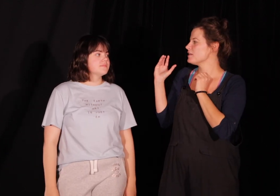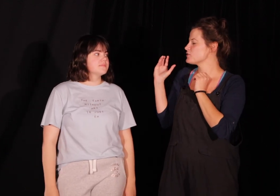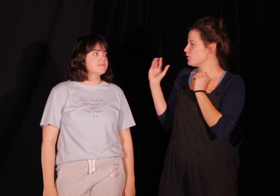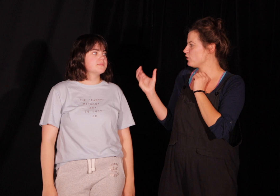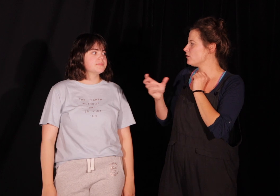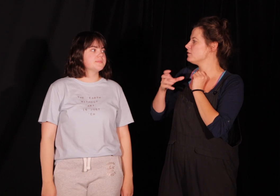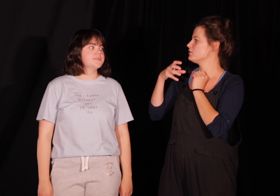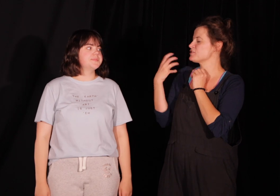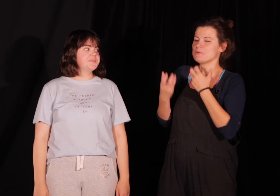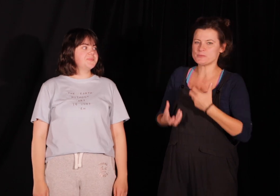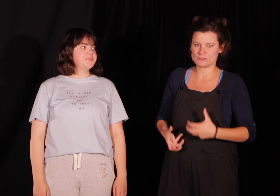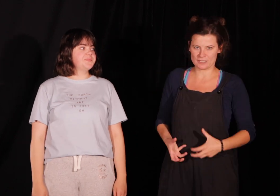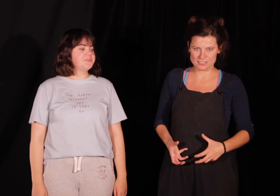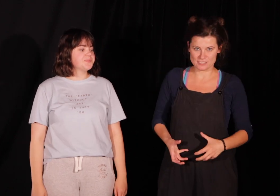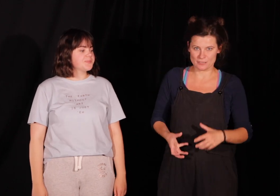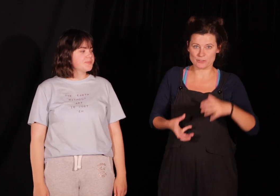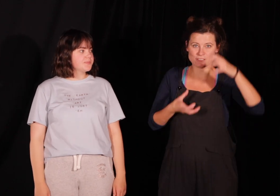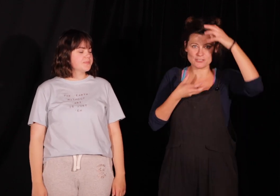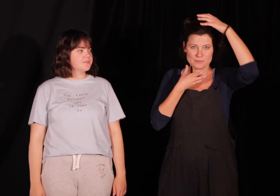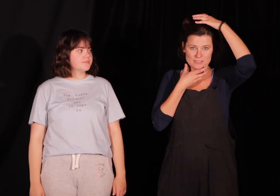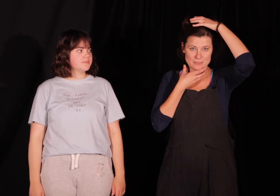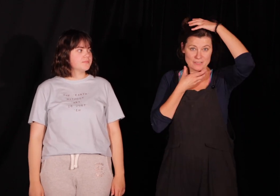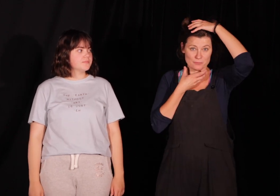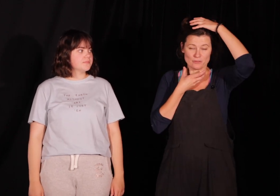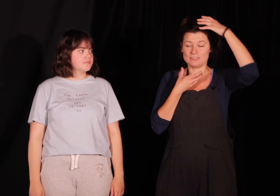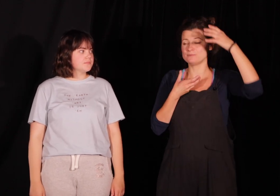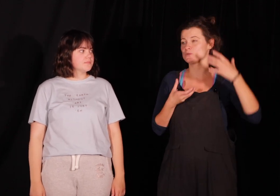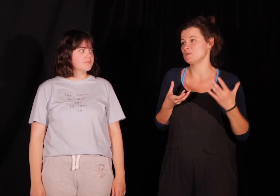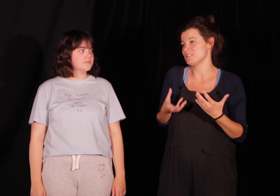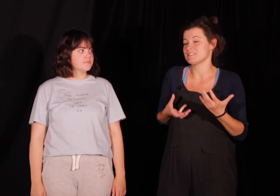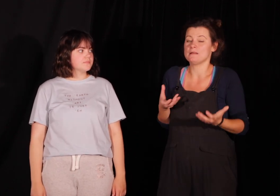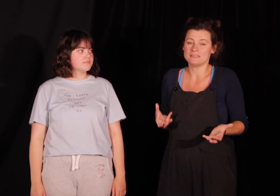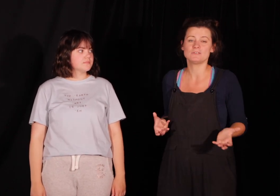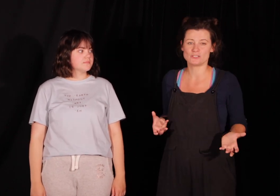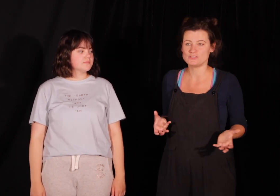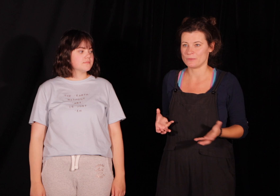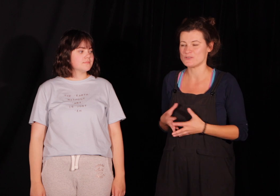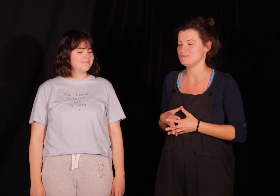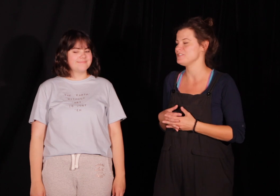skoro rozgrzało się trochę nasze ciało rozgrzaliśmy nasz aparat mowy który też jest elementem naszego ciała oczywiście